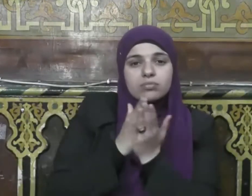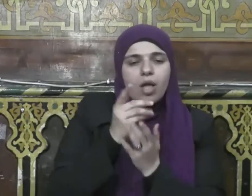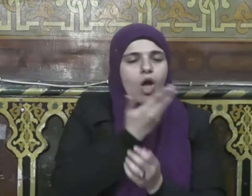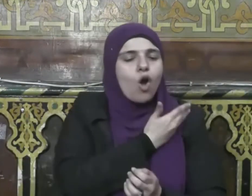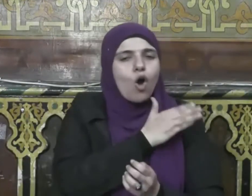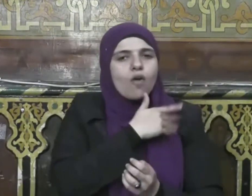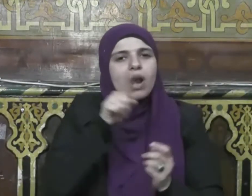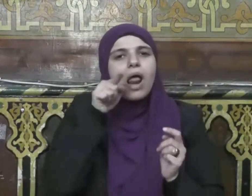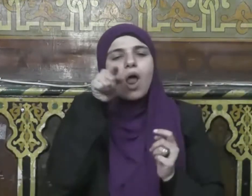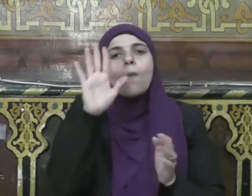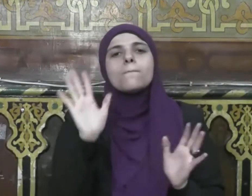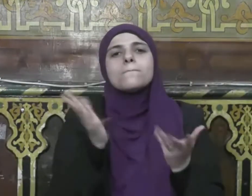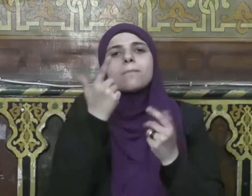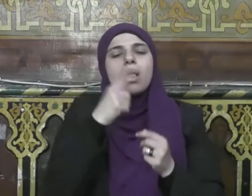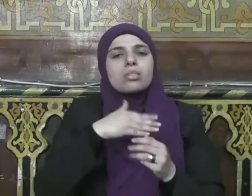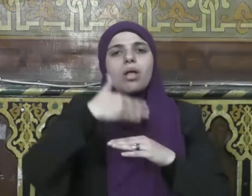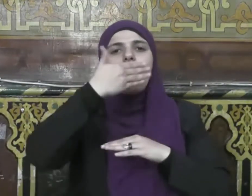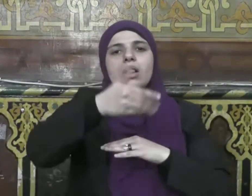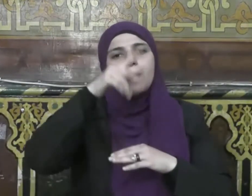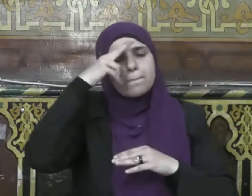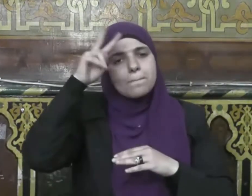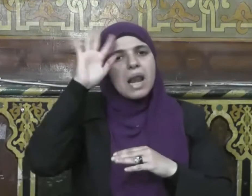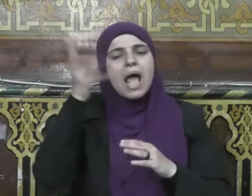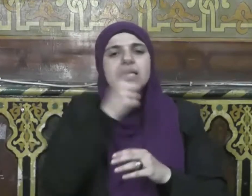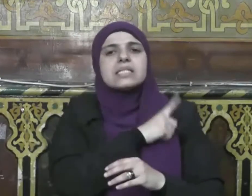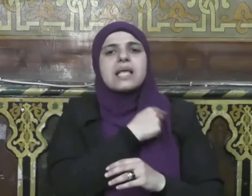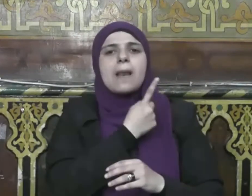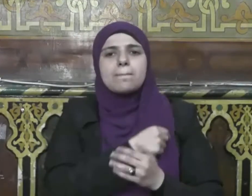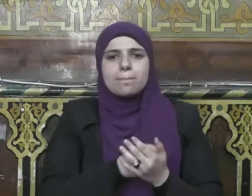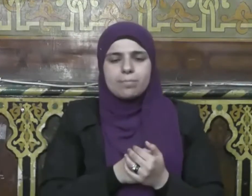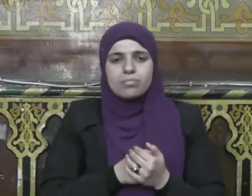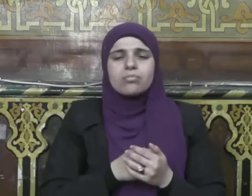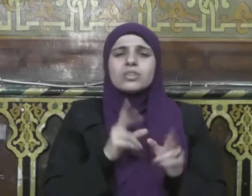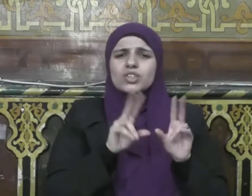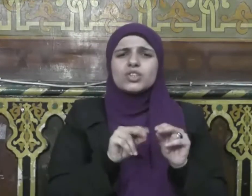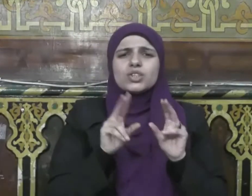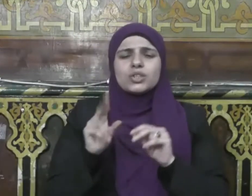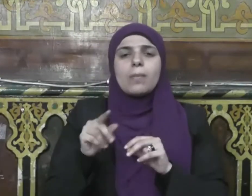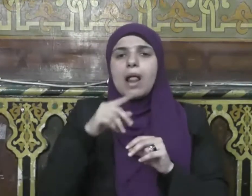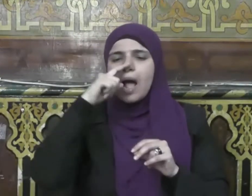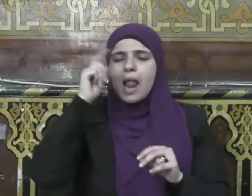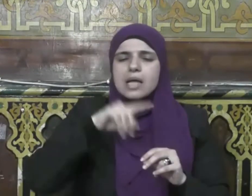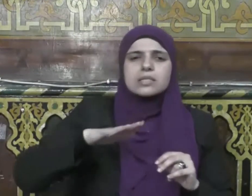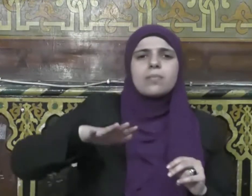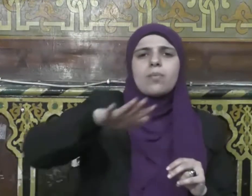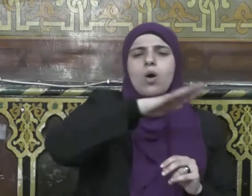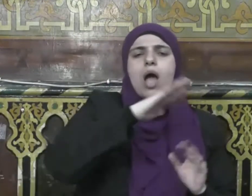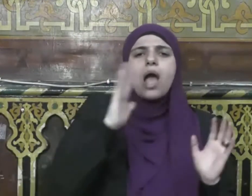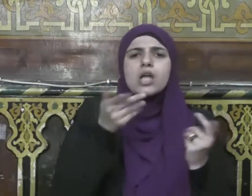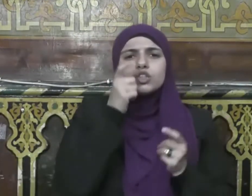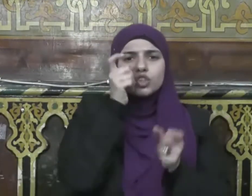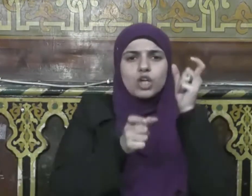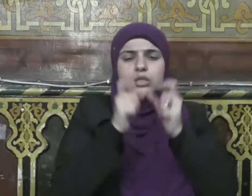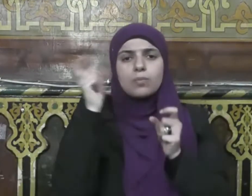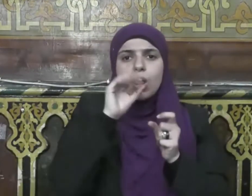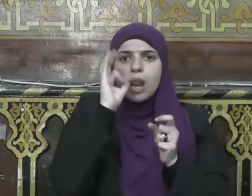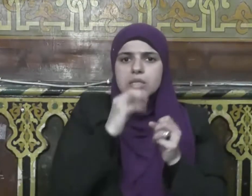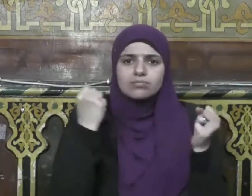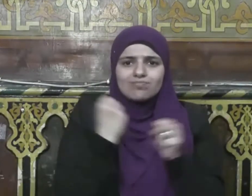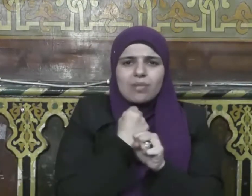فعل المسلم أن يحرص على إحياء هذه الليلة العظيمة تقربا إلى الله عز